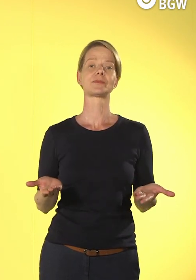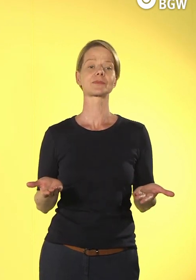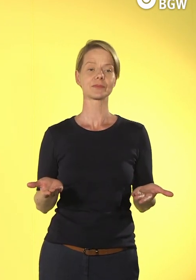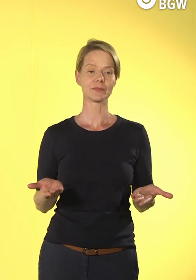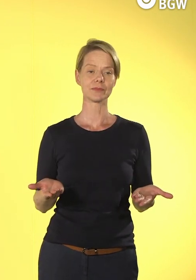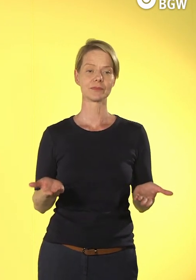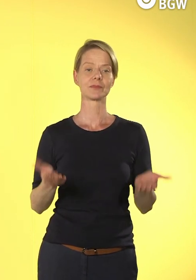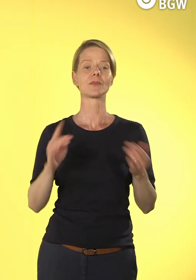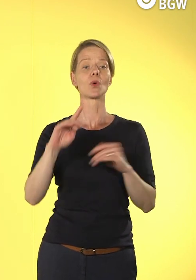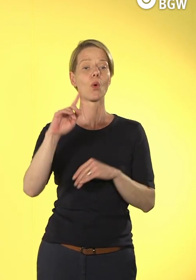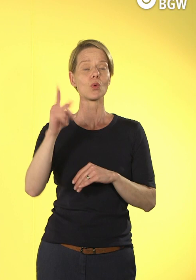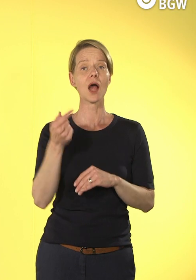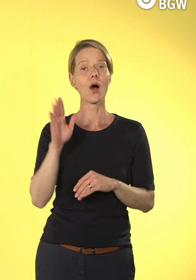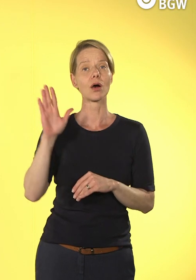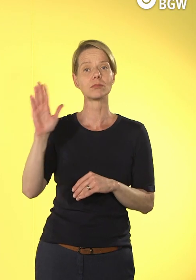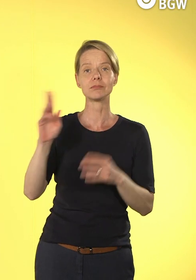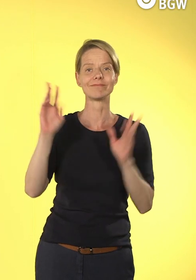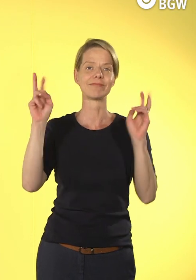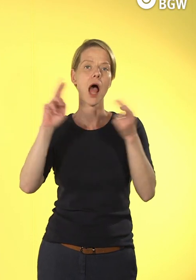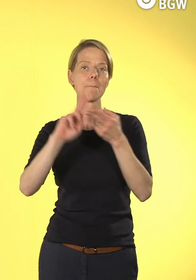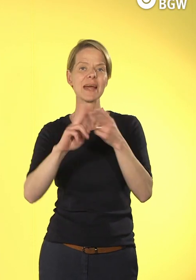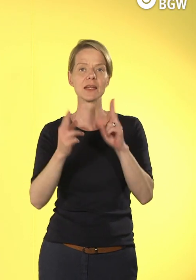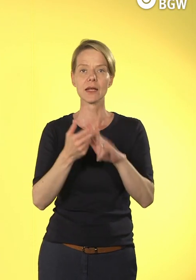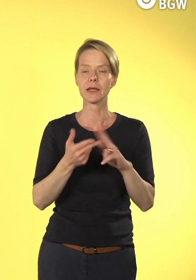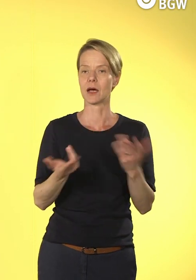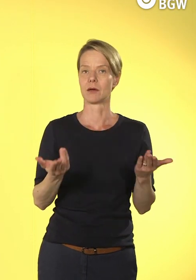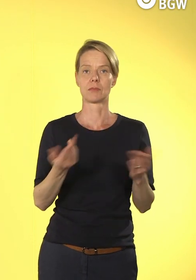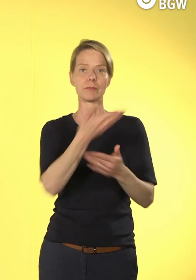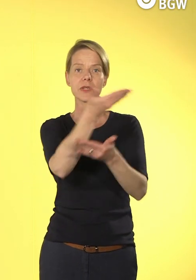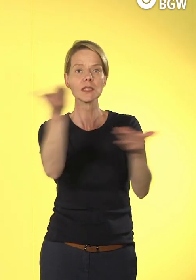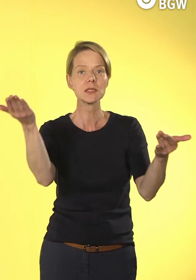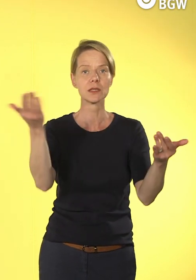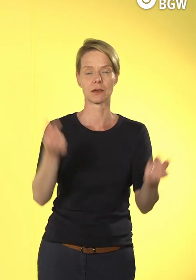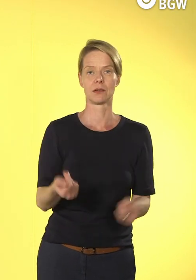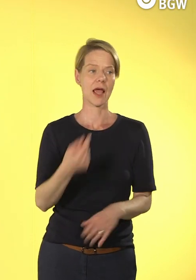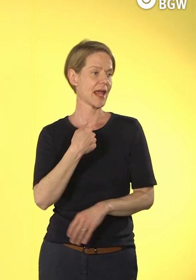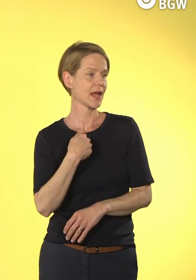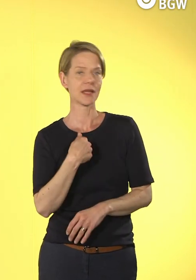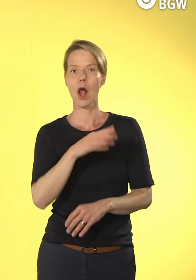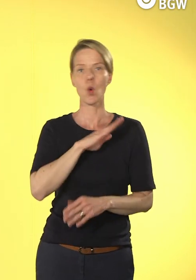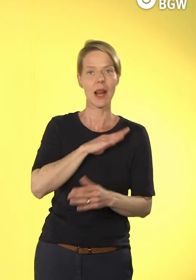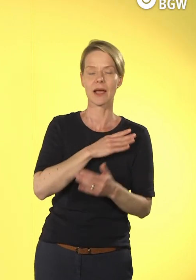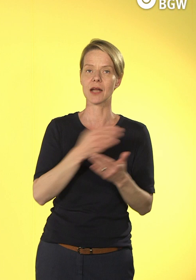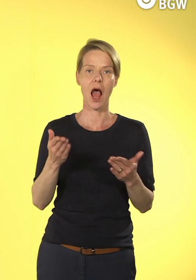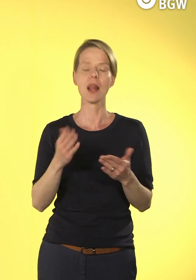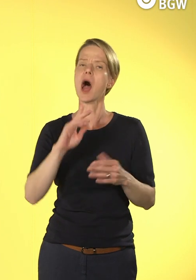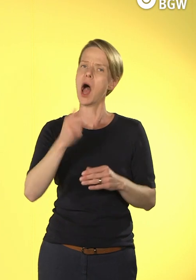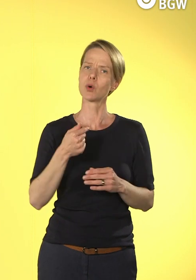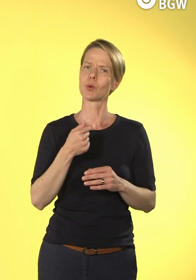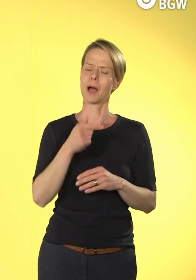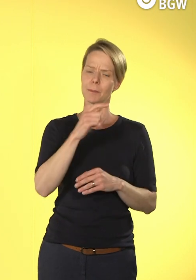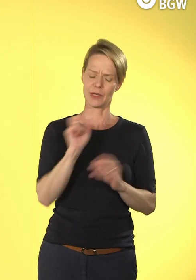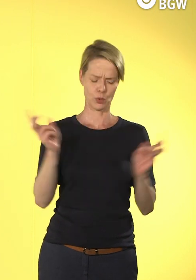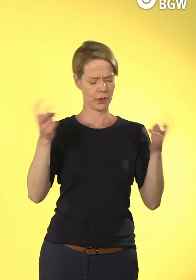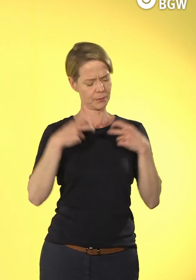Organisationsmitglieder, Sie, Herr Weiser, ich, Kolleginnen und Kollegen und, und, und, auch nochmal persönlich auf